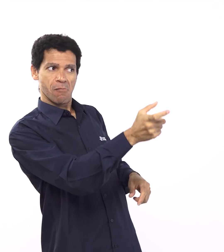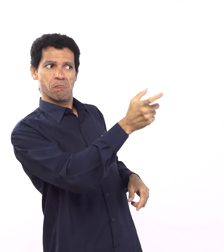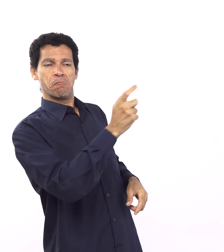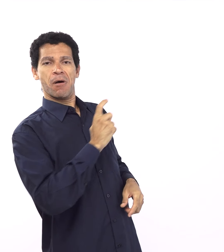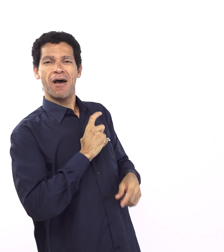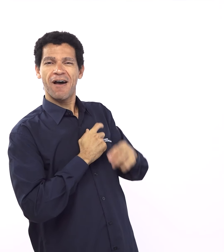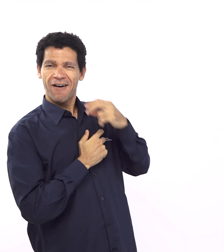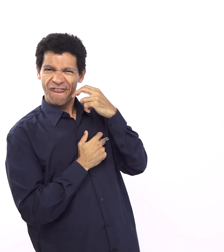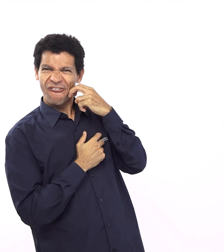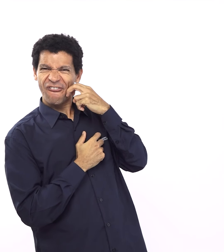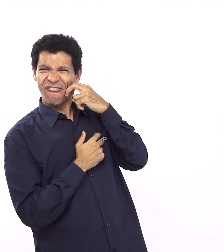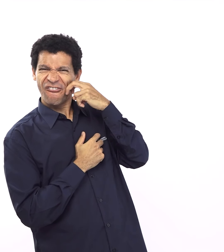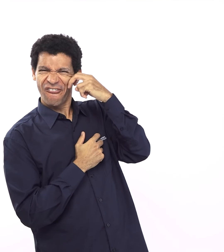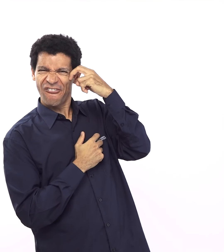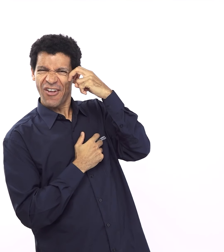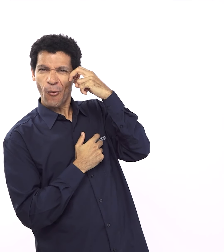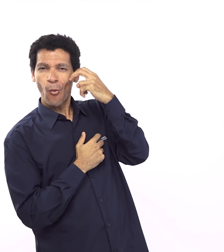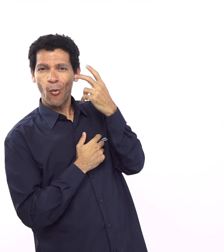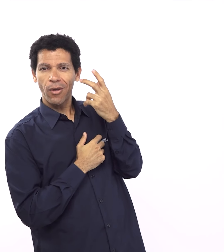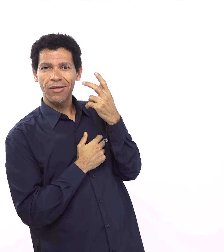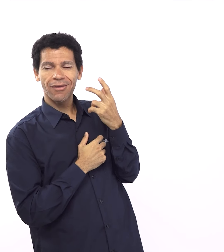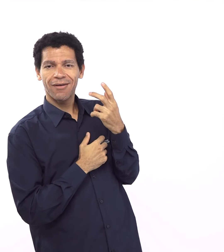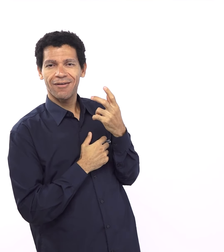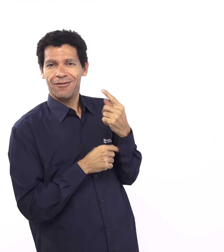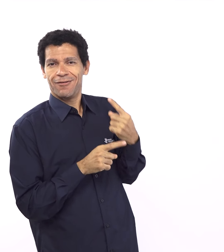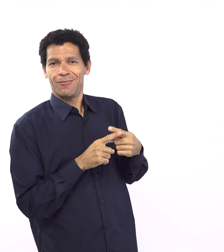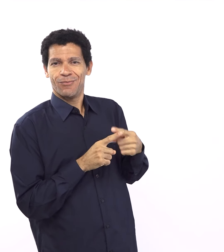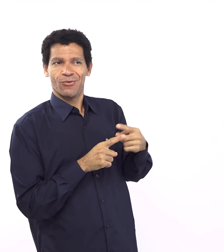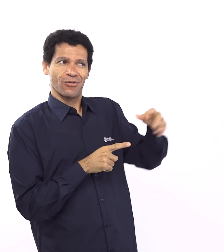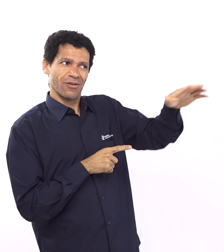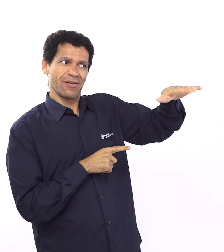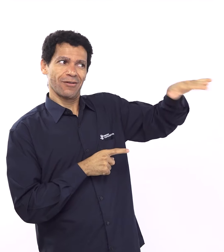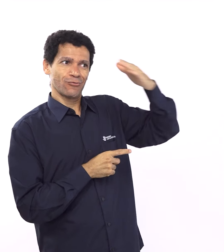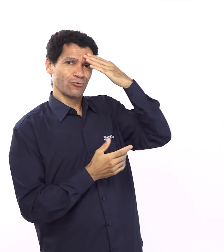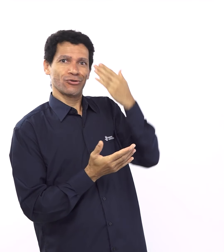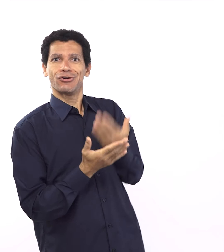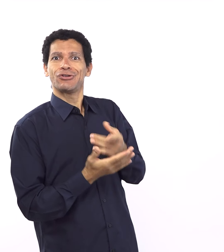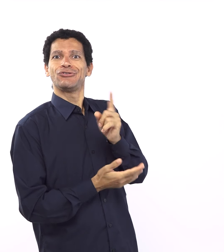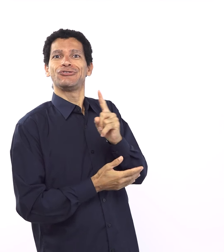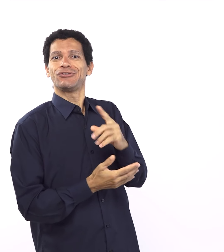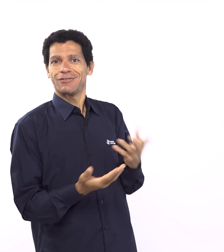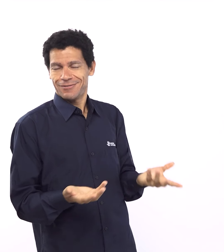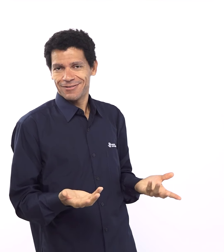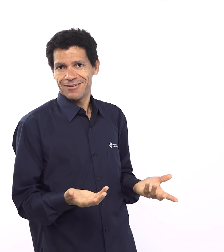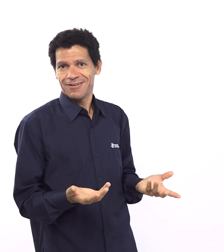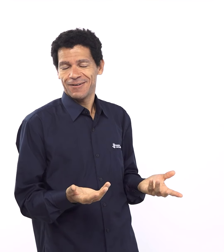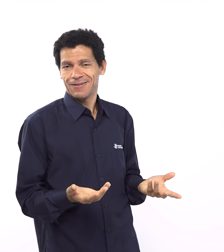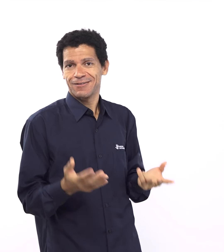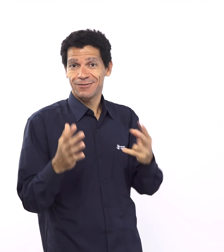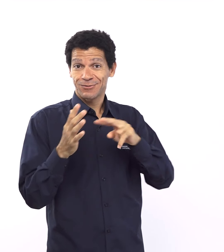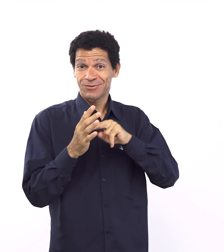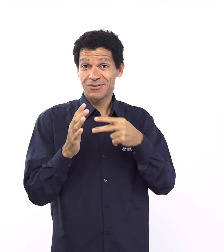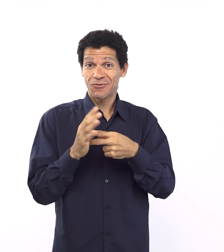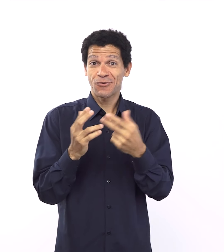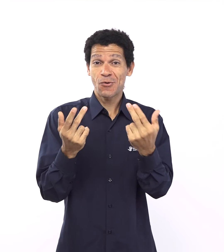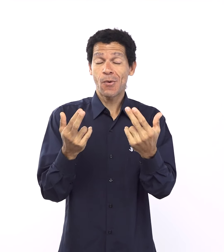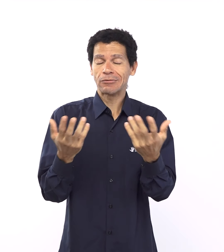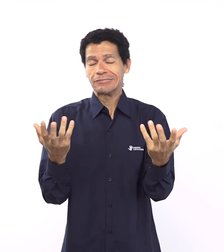uau, 160 milhões de reais, as pessoas até comentaram se tinha morrido de covid ou não, a graça sim, está disponível para nós,